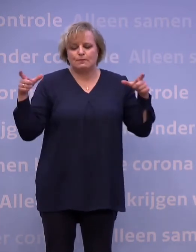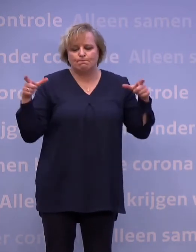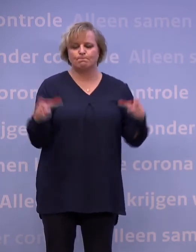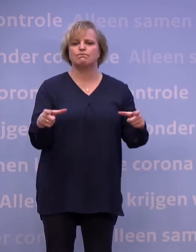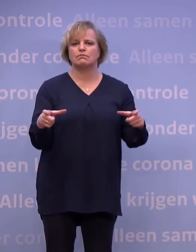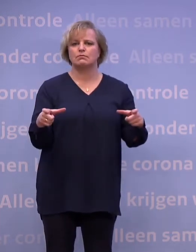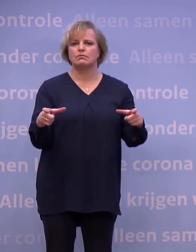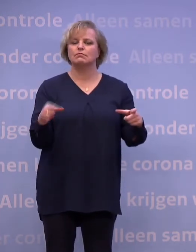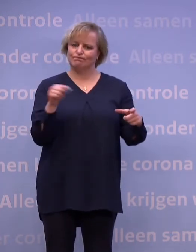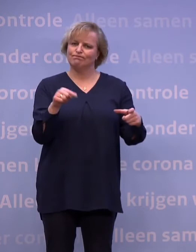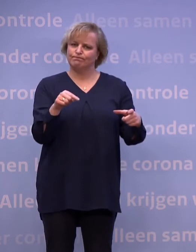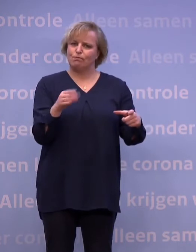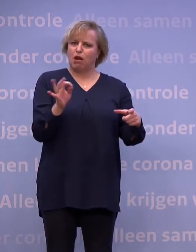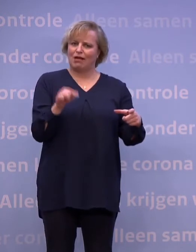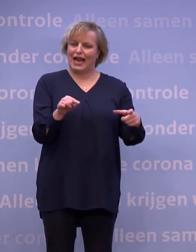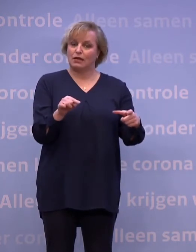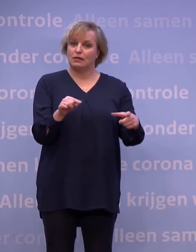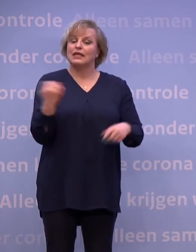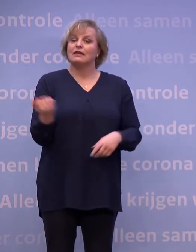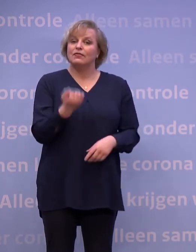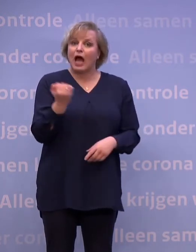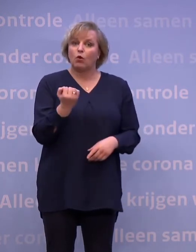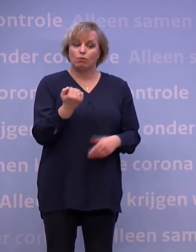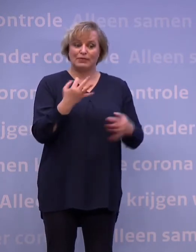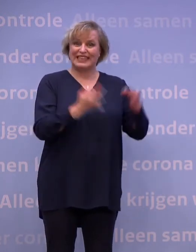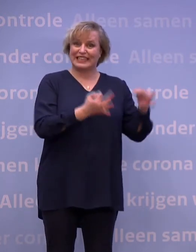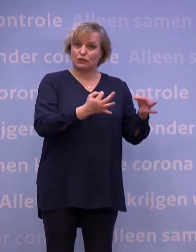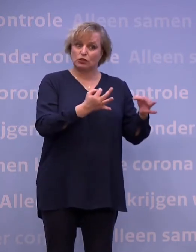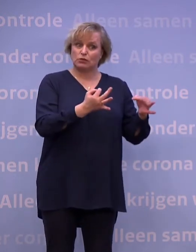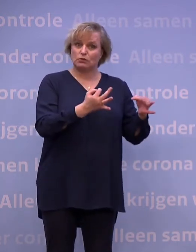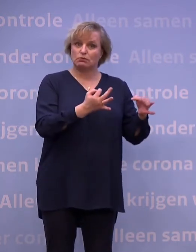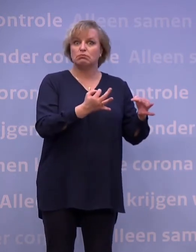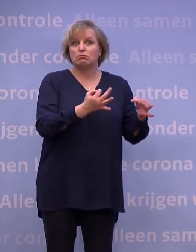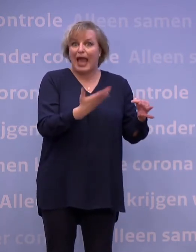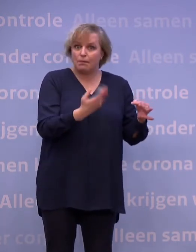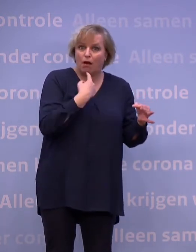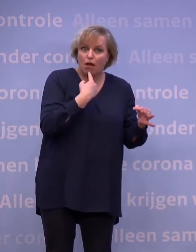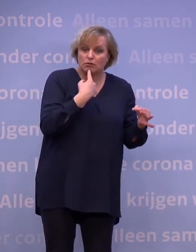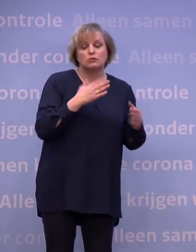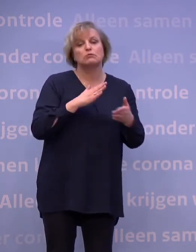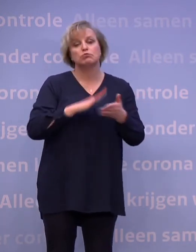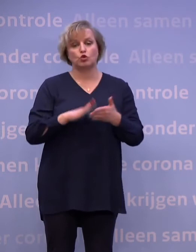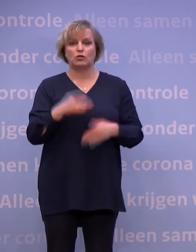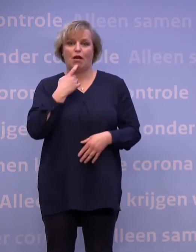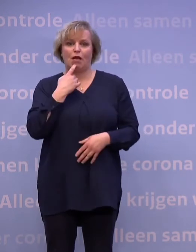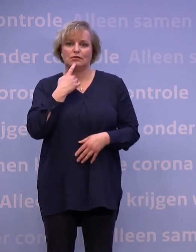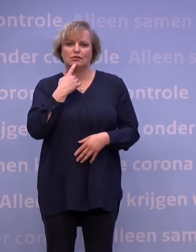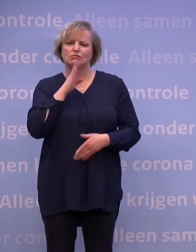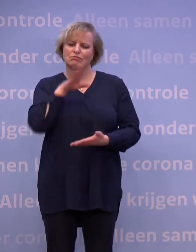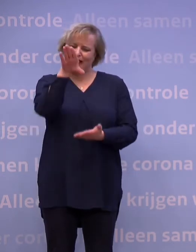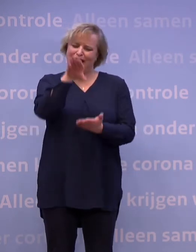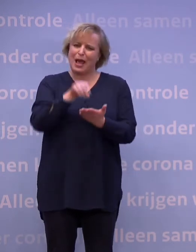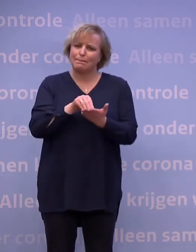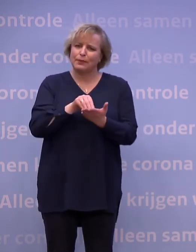En daarom testen we mensen met, maar ook steeds meer mensen zonder klachten. Mensen die uit de app of uit het bron- en